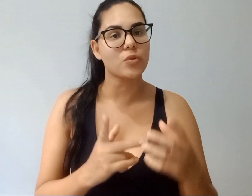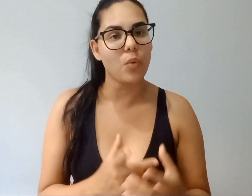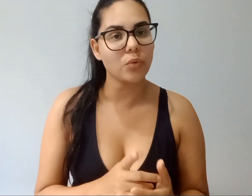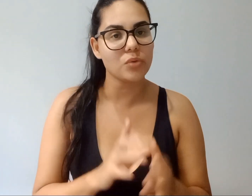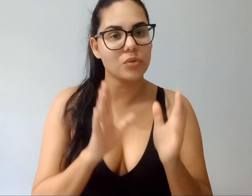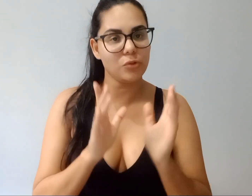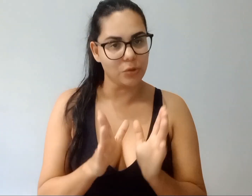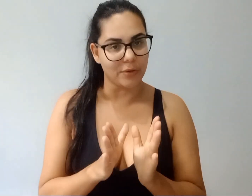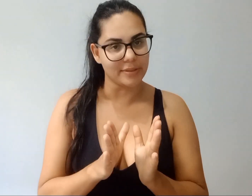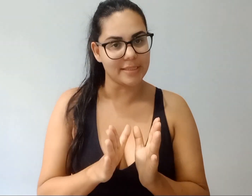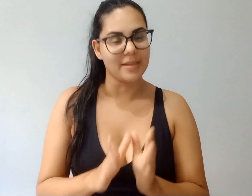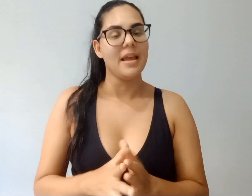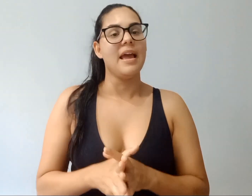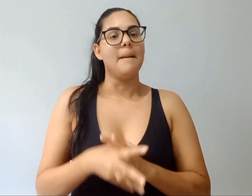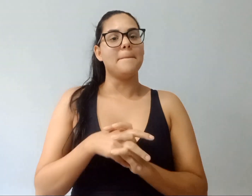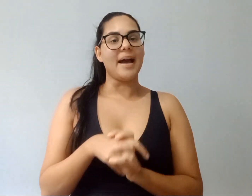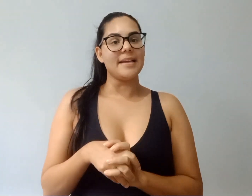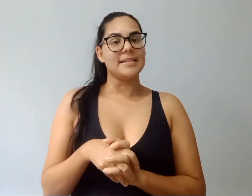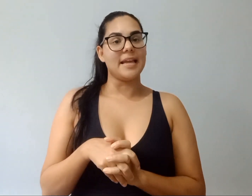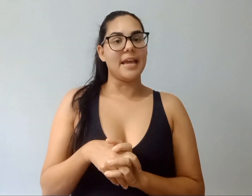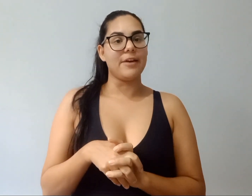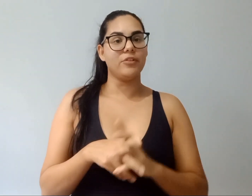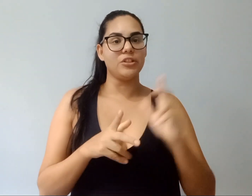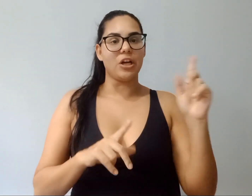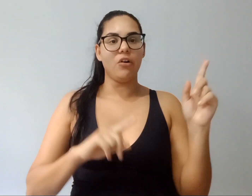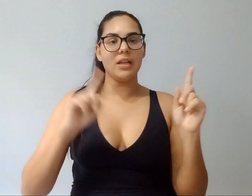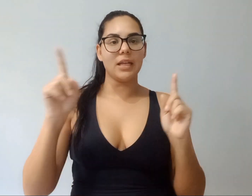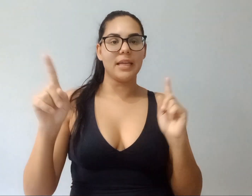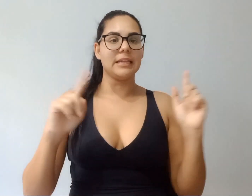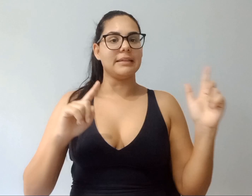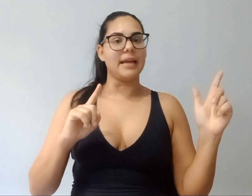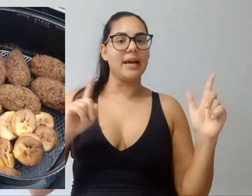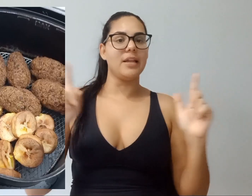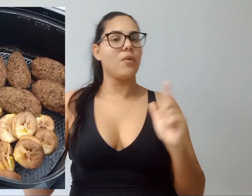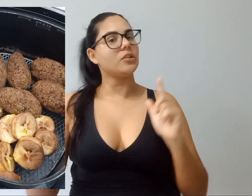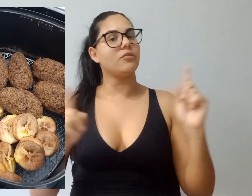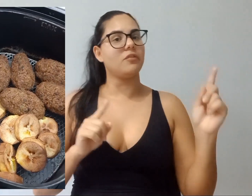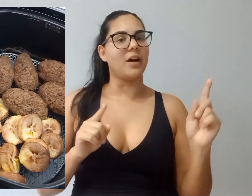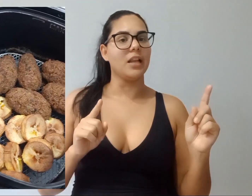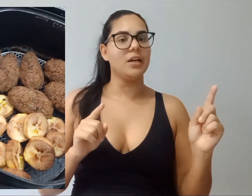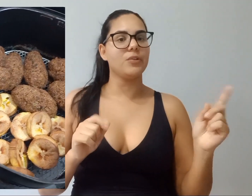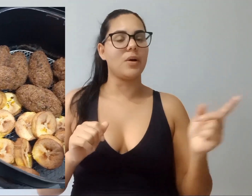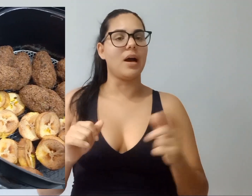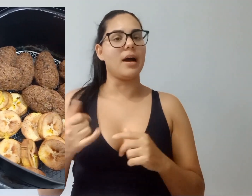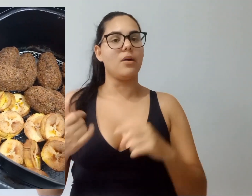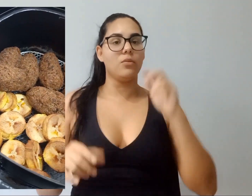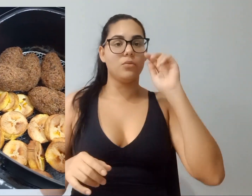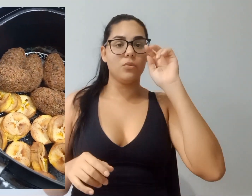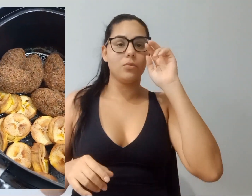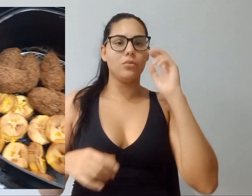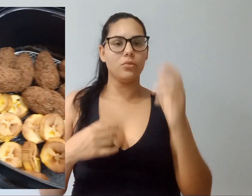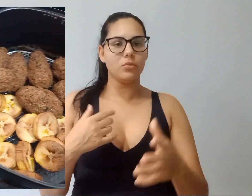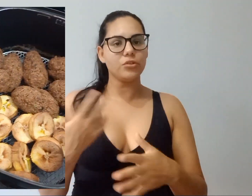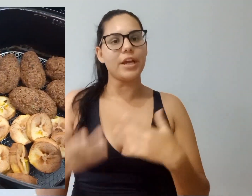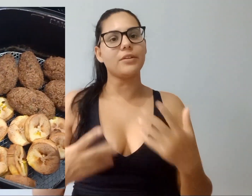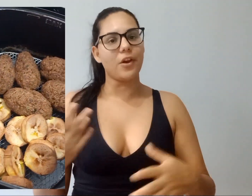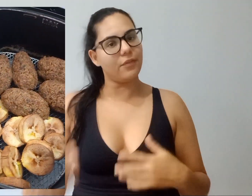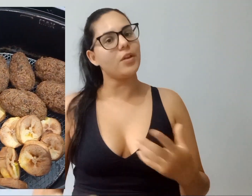curtos, nos shorts. Mas, eu vou deixar rolando aqui na tela, enquanto eu vou falando, o jeito que eu vinha